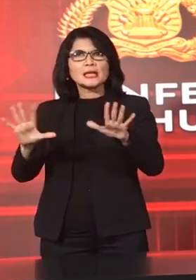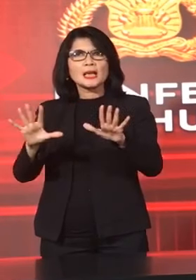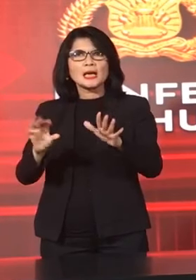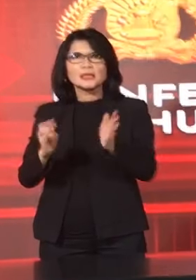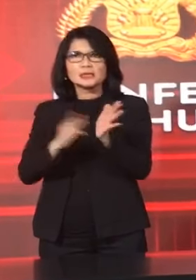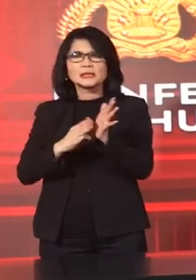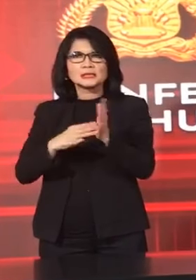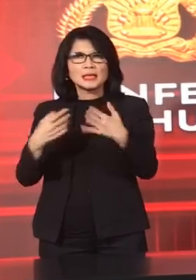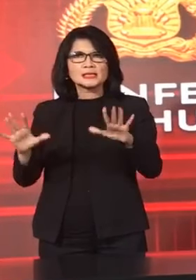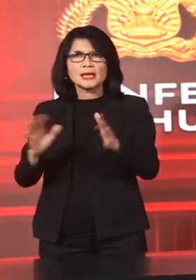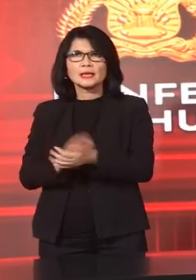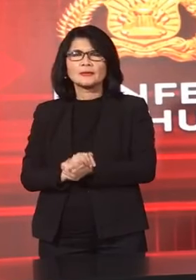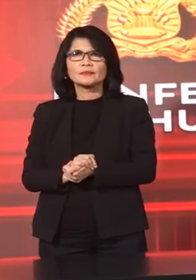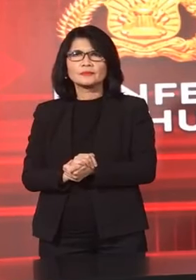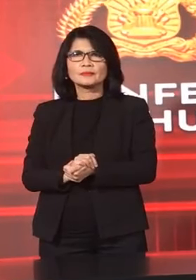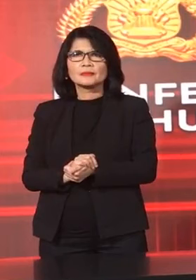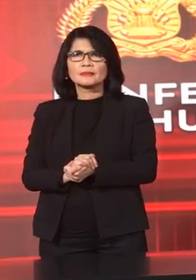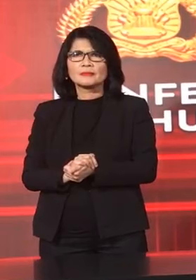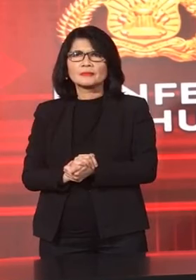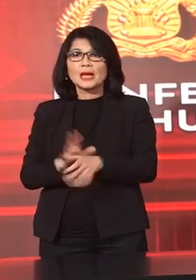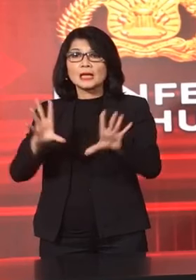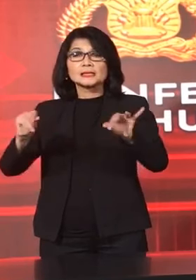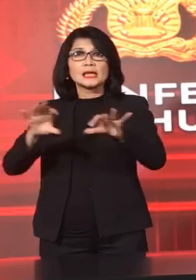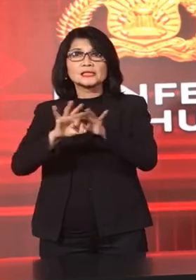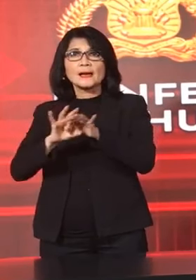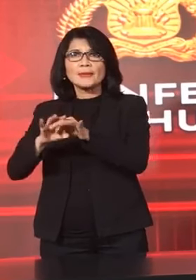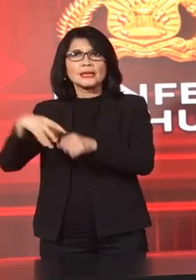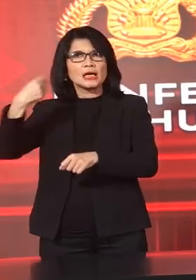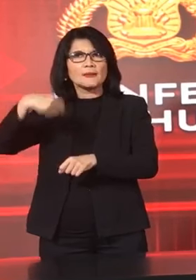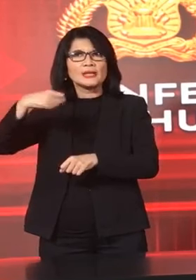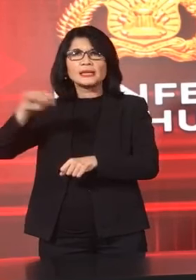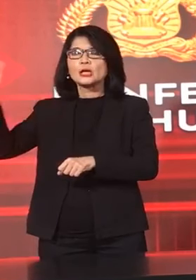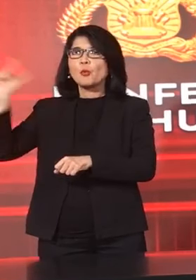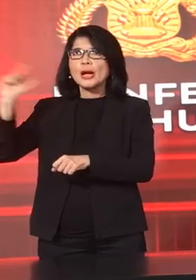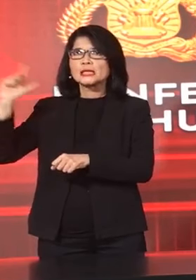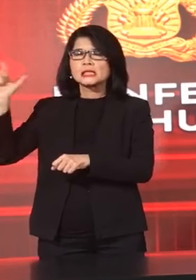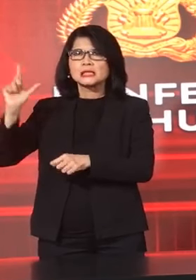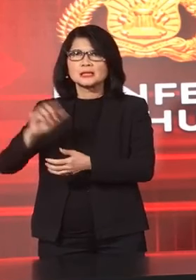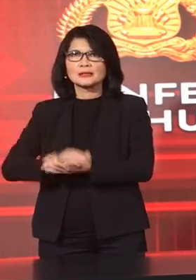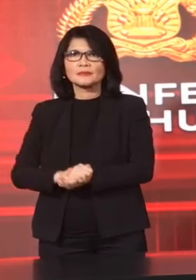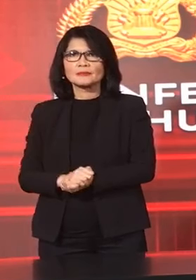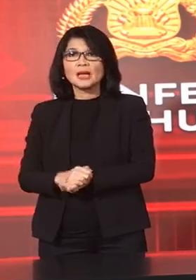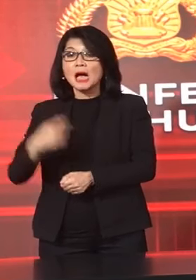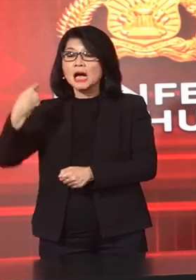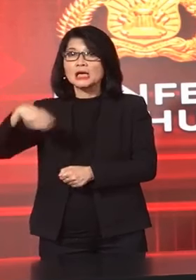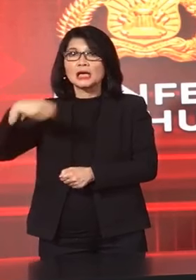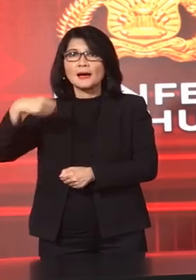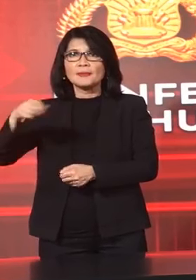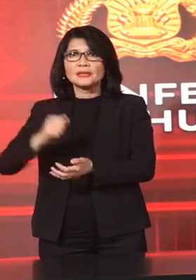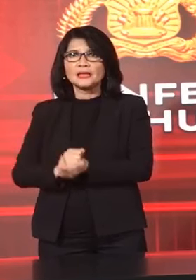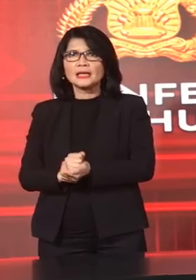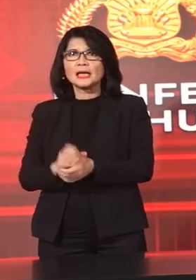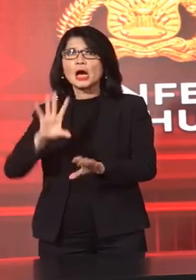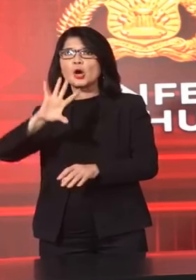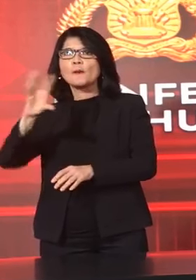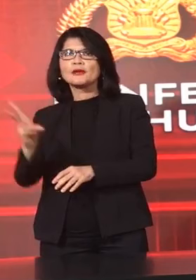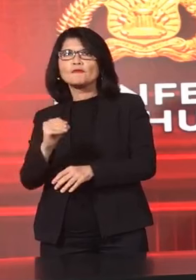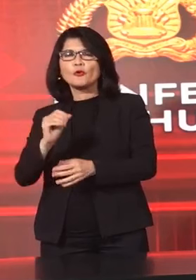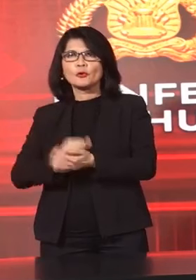Diantaranya Dengan Kementerian Luar Negeri Kementerian Kom Info